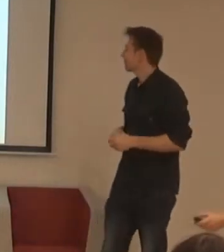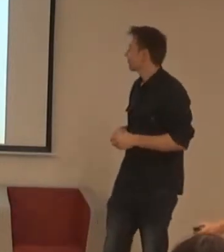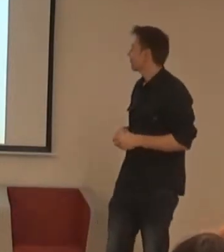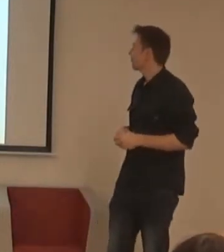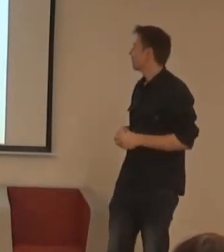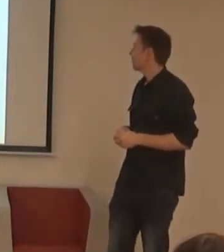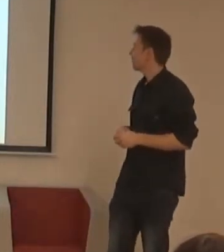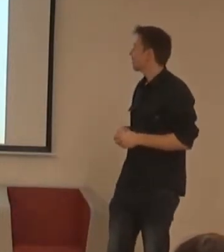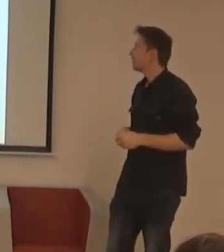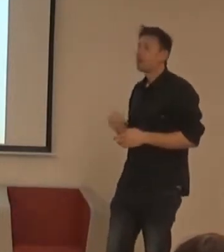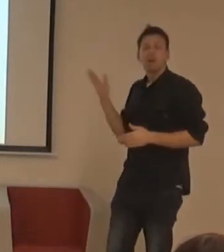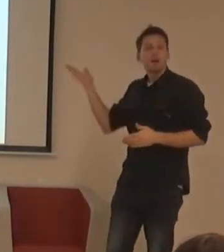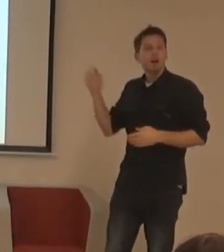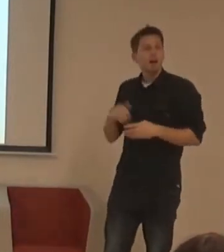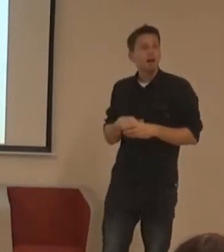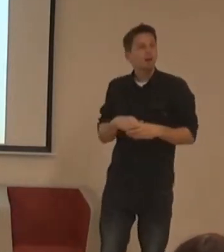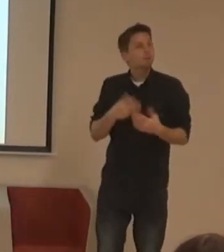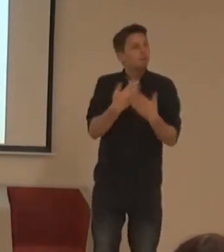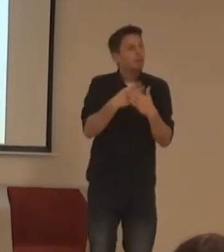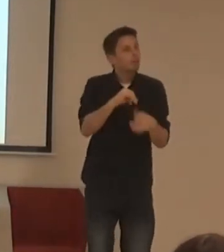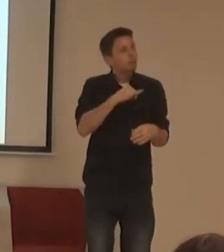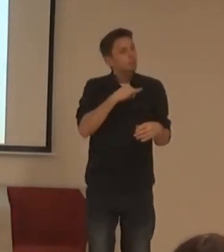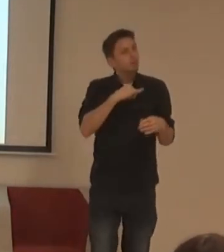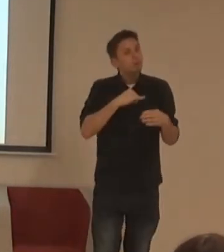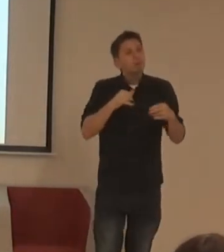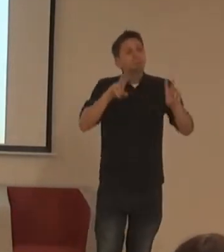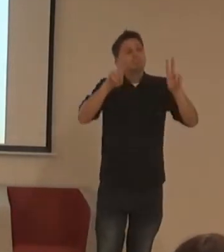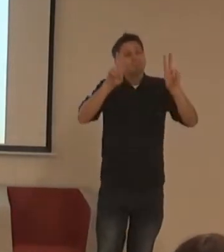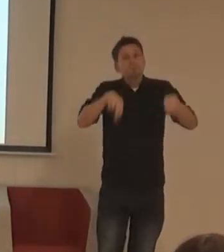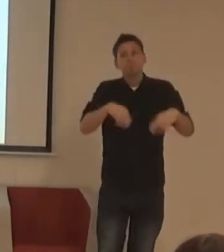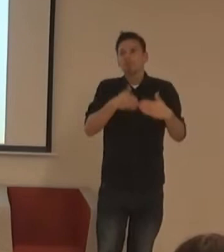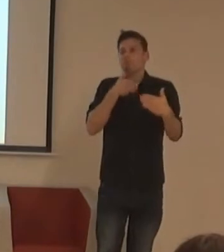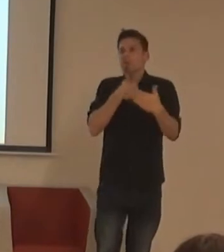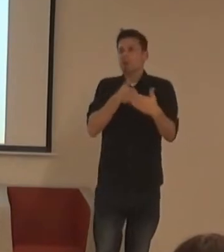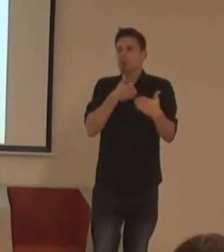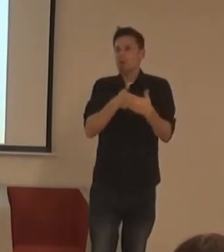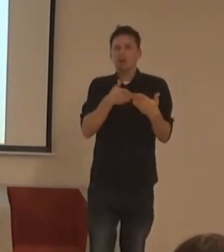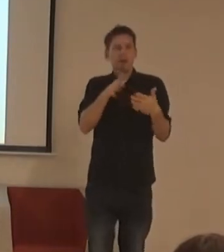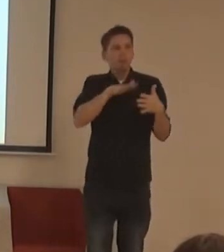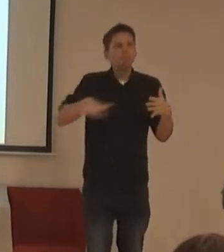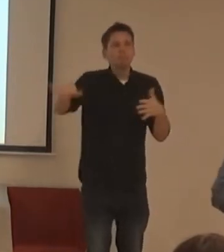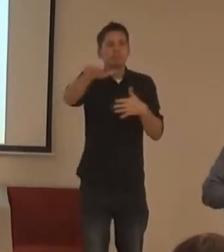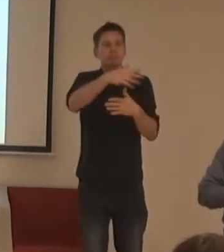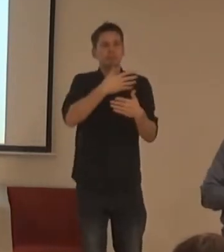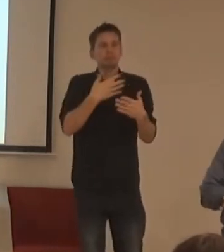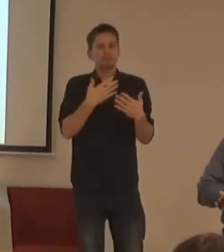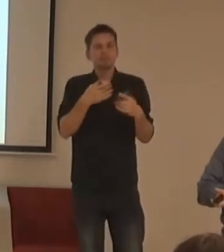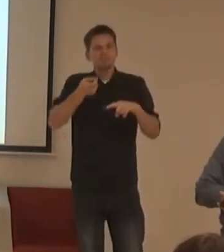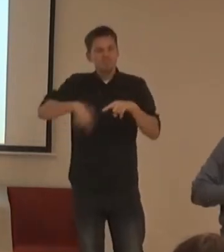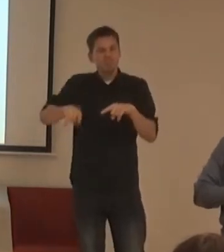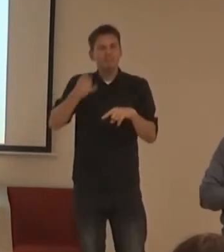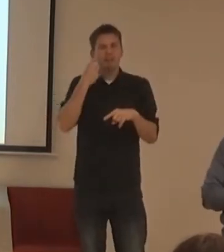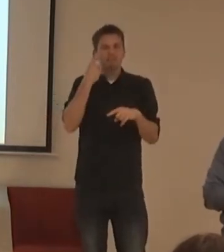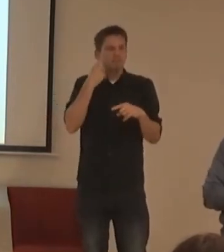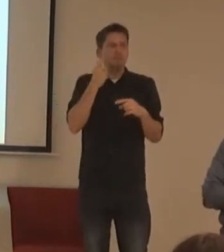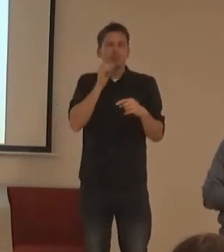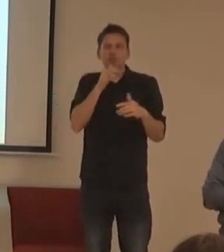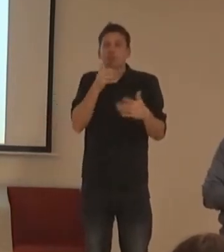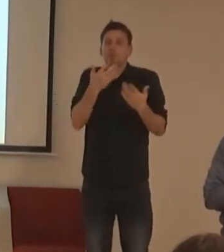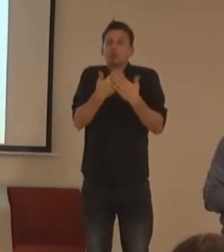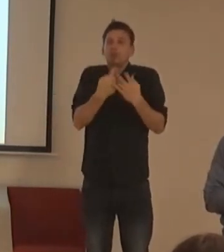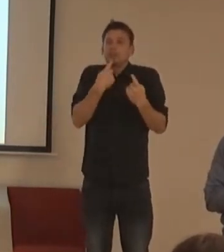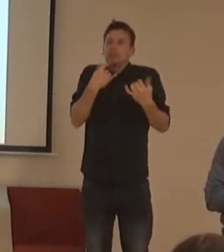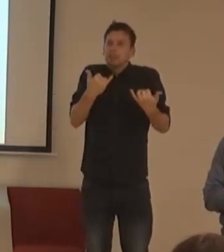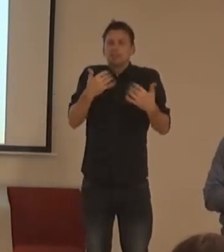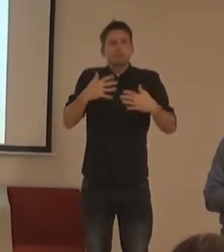A mě by zajímalo, co jsou skutečně ty bariéry, na které narážíme, pro nás pro všichni tady. A chtěla bych vás zvednout ze